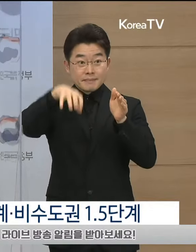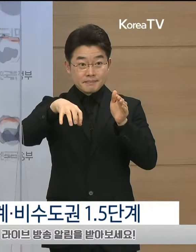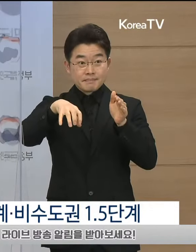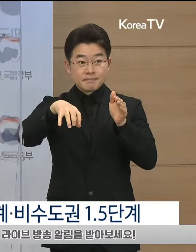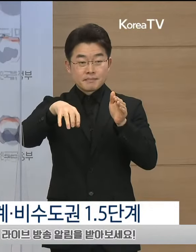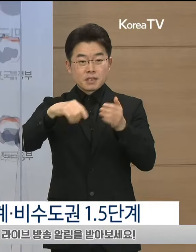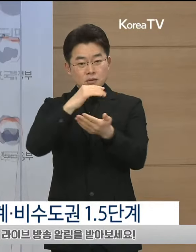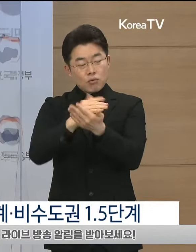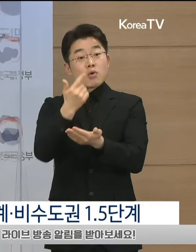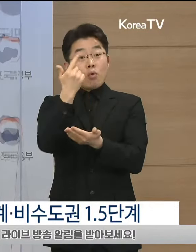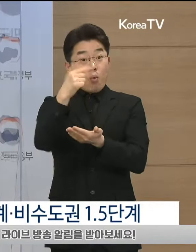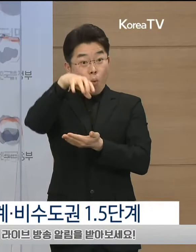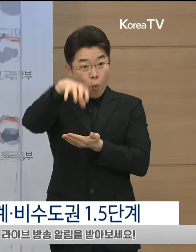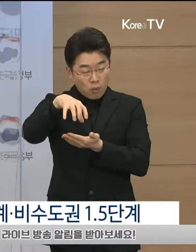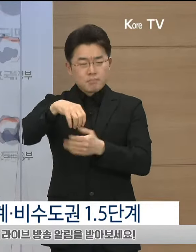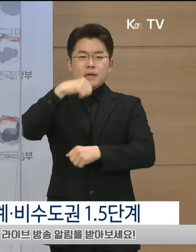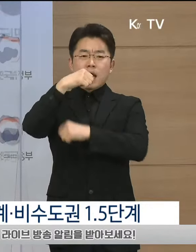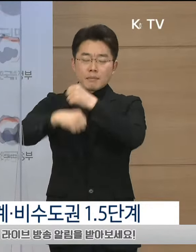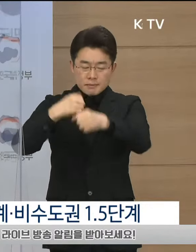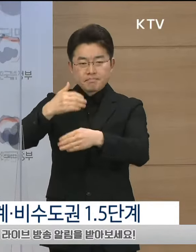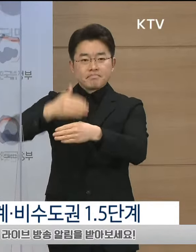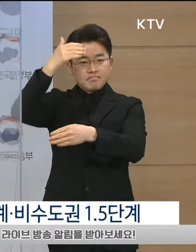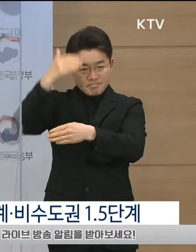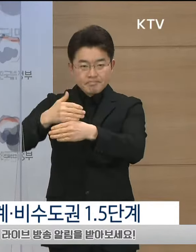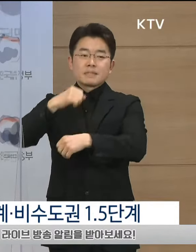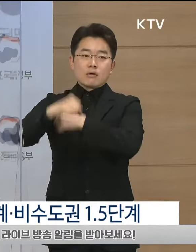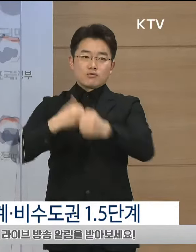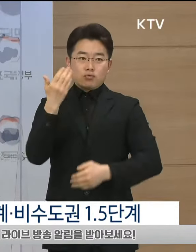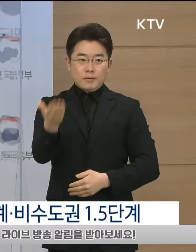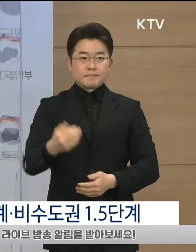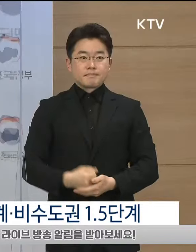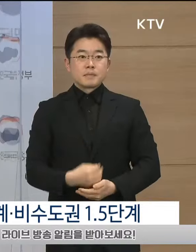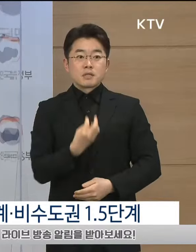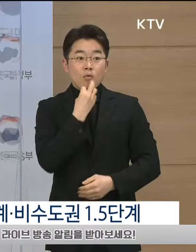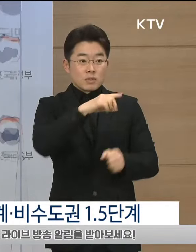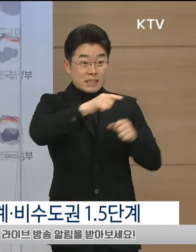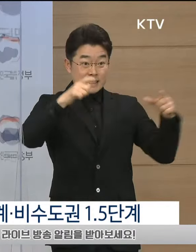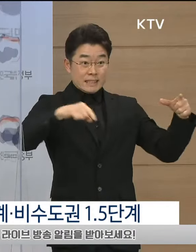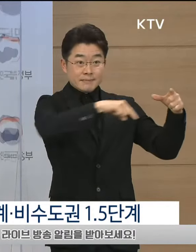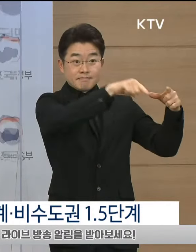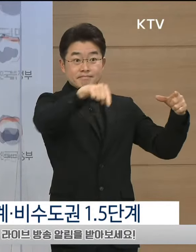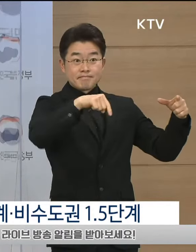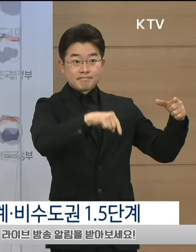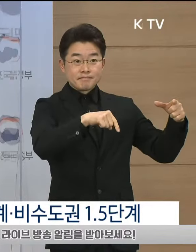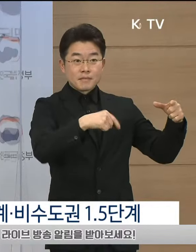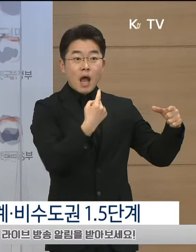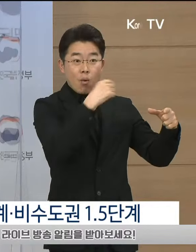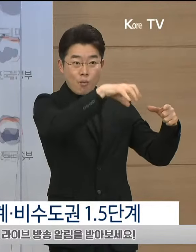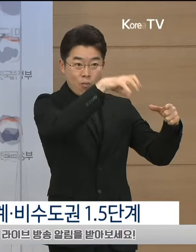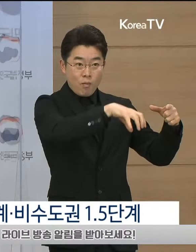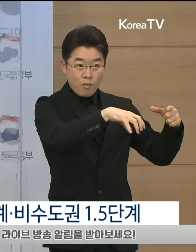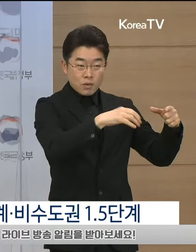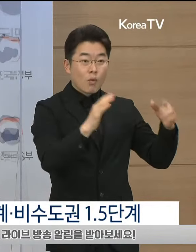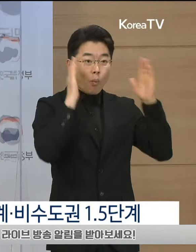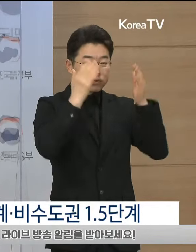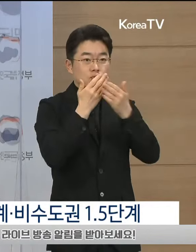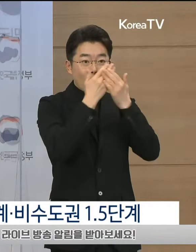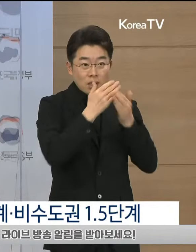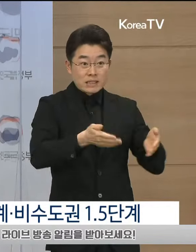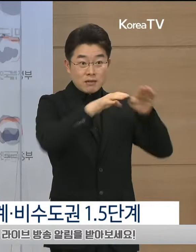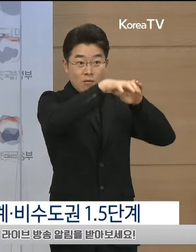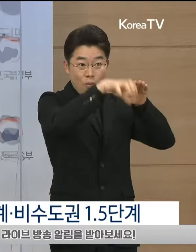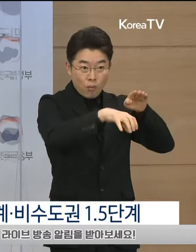육종시설의 운영시간은 제한이 없어집니다. 수도권 지역도 학원, 독서실,